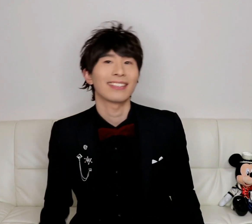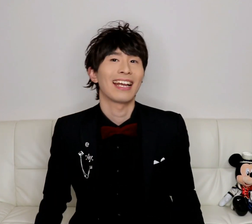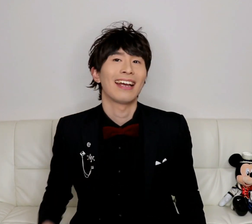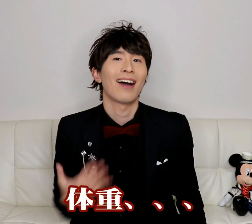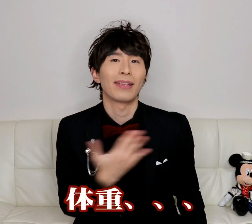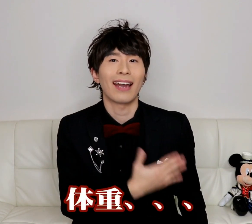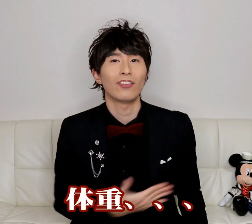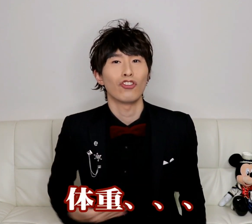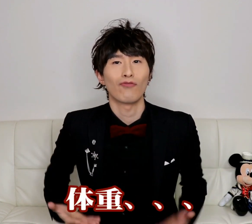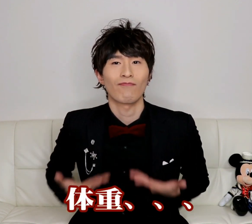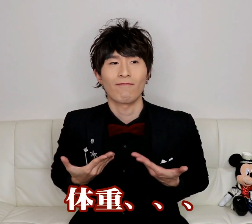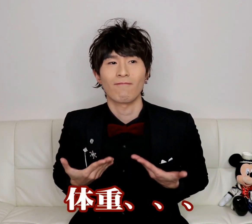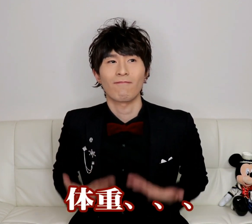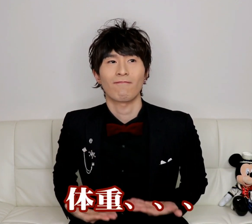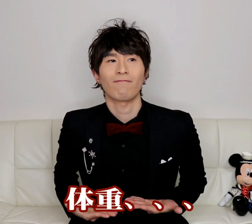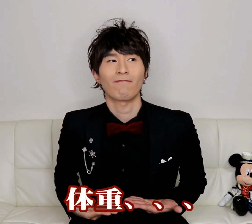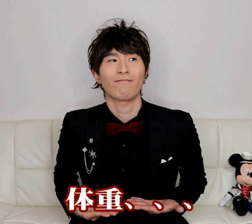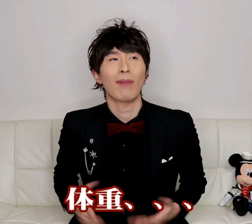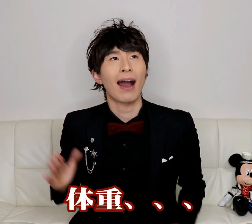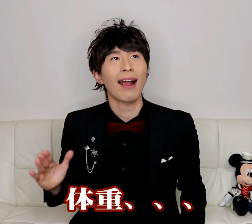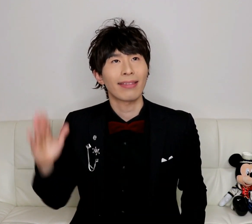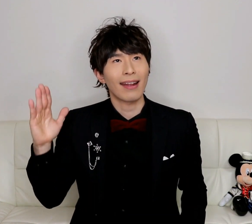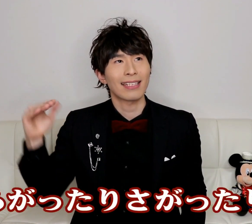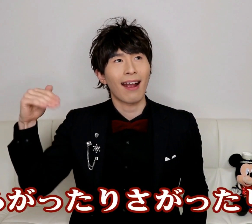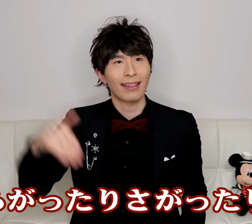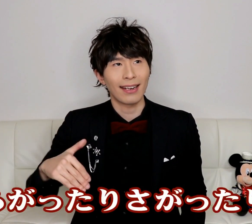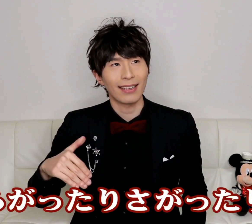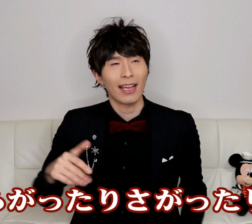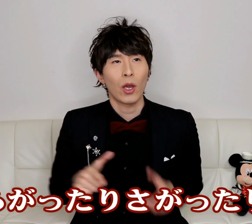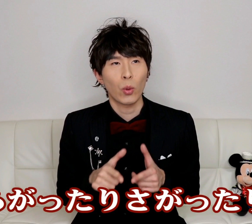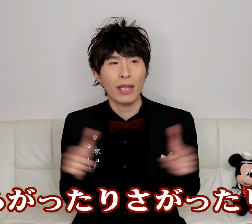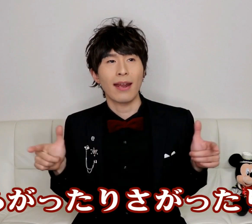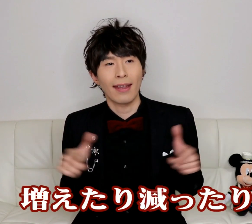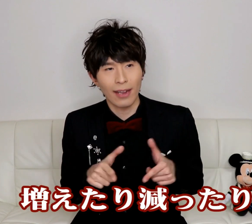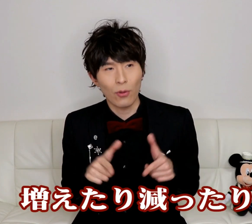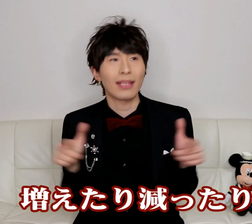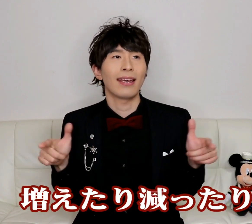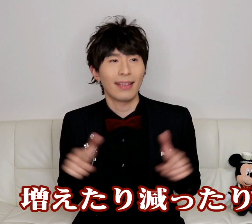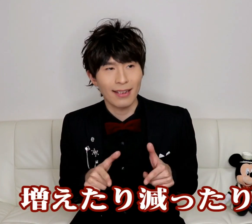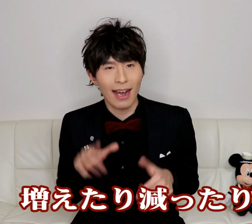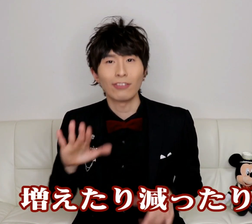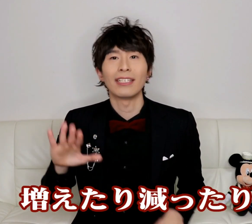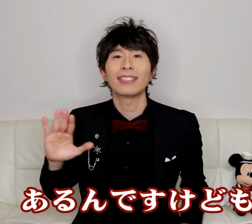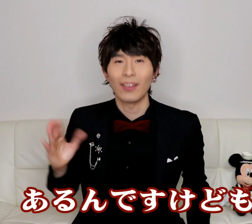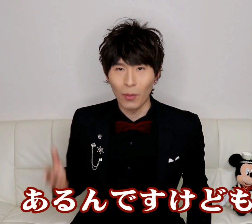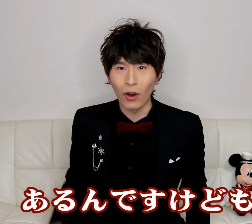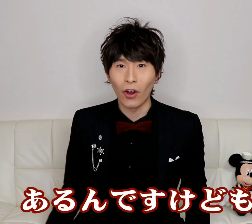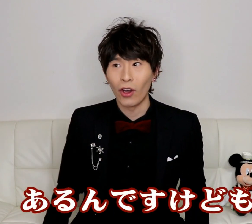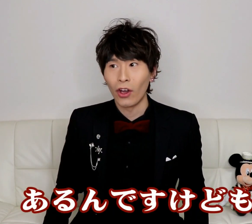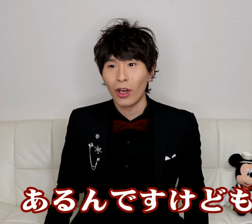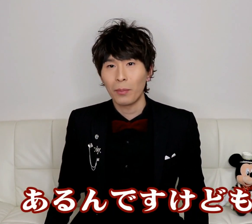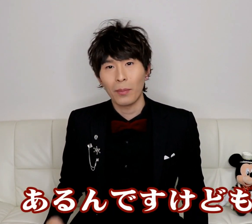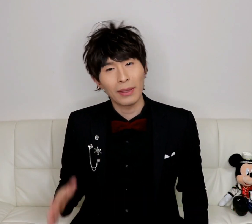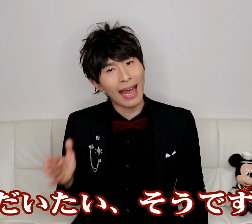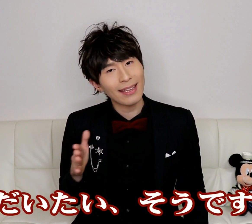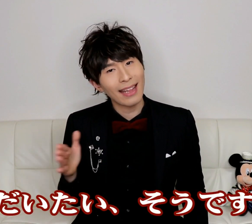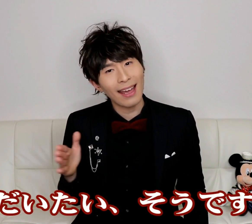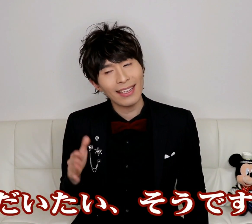そして体重まあ上がったり下がったり増えたり減増えたり減ったりあるんですけどもまあ大体